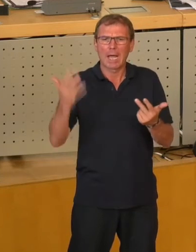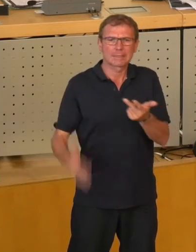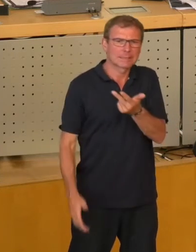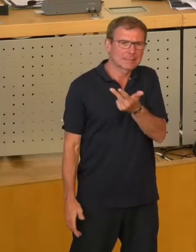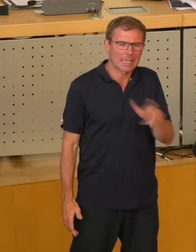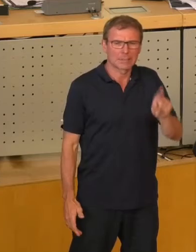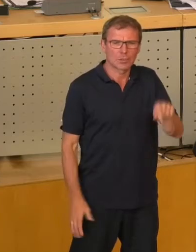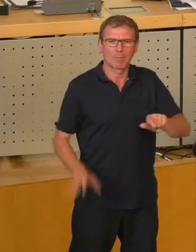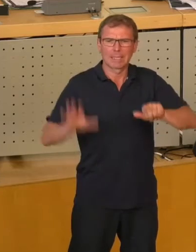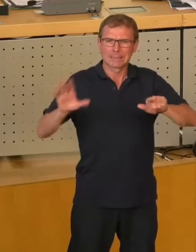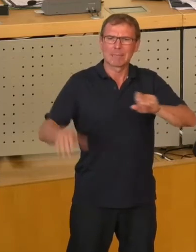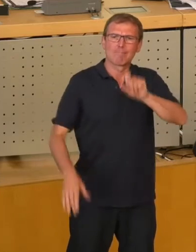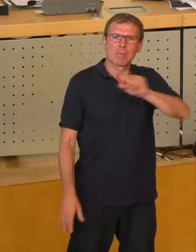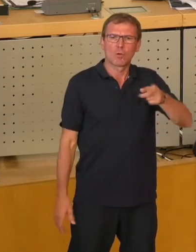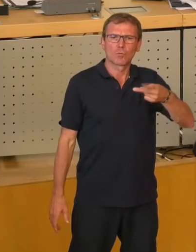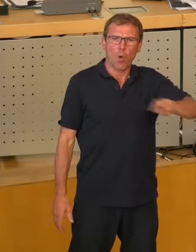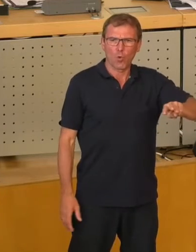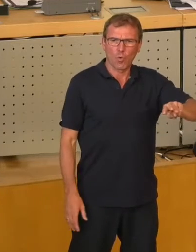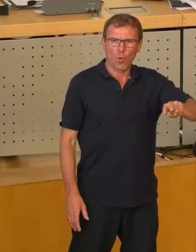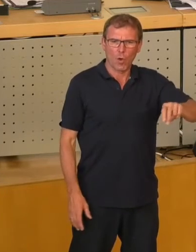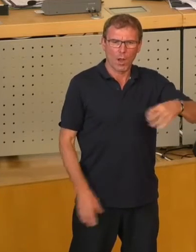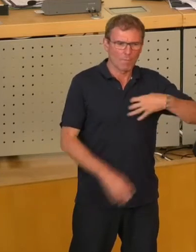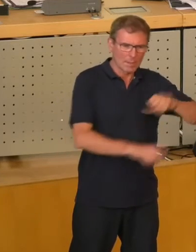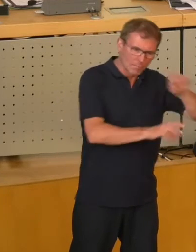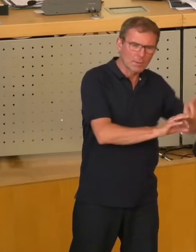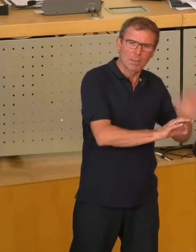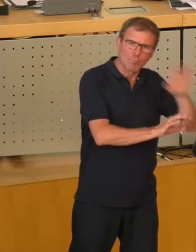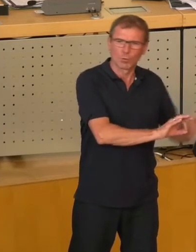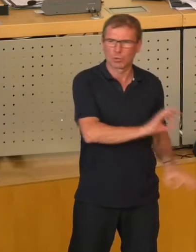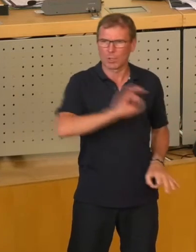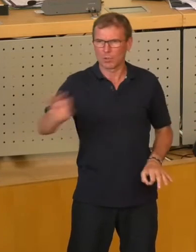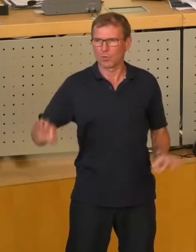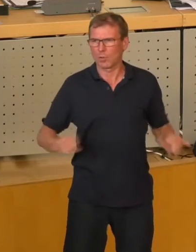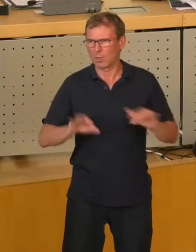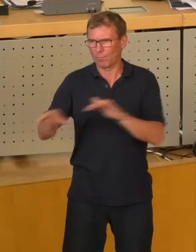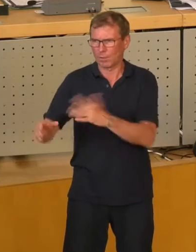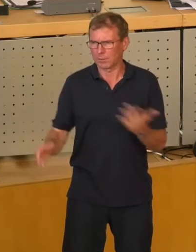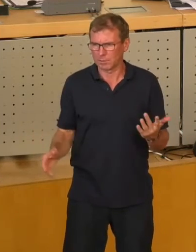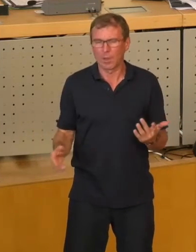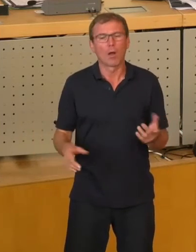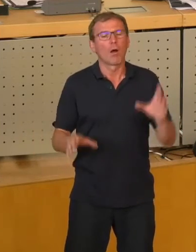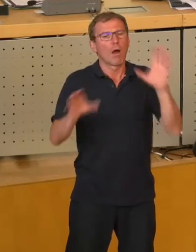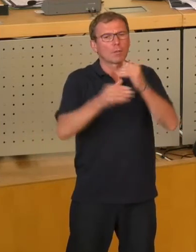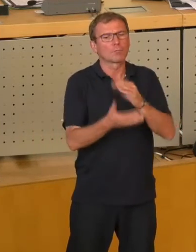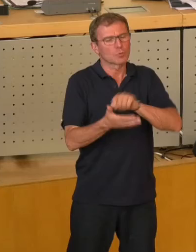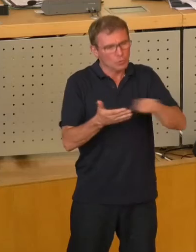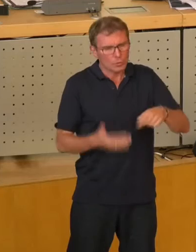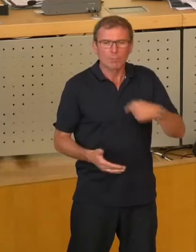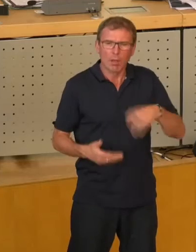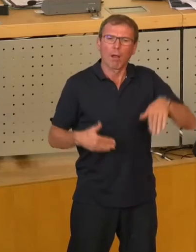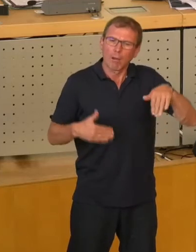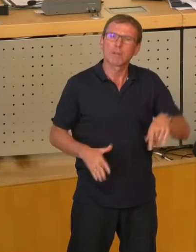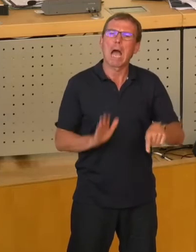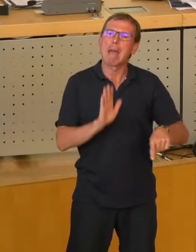,7 Millionen Euro von Dresden nach München geflossen. Das heißt, im Saldo haben wir ein Minus